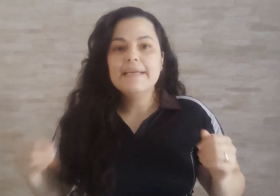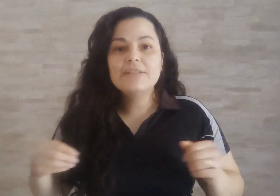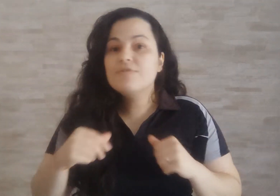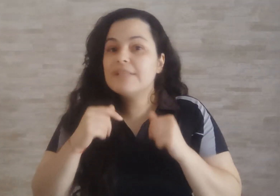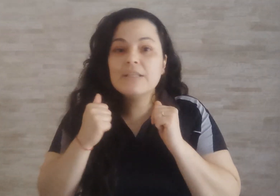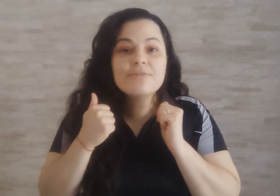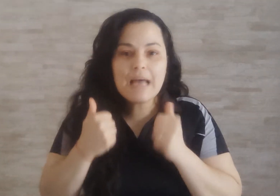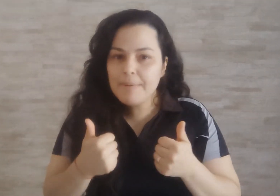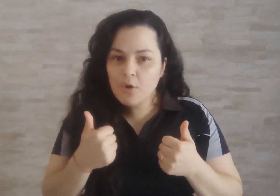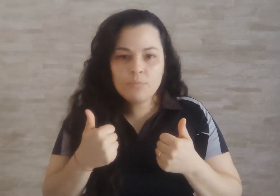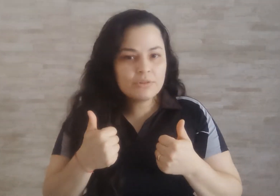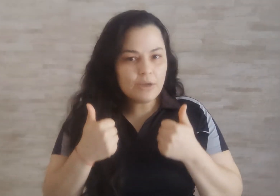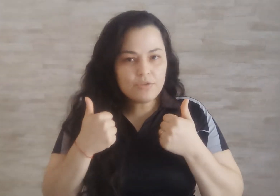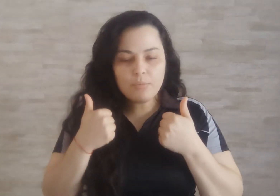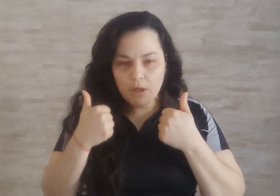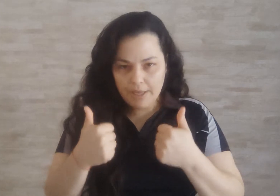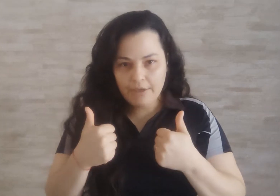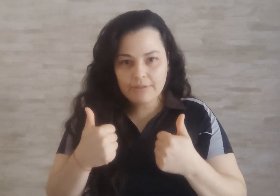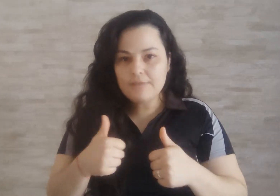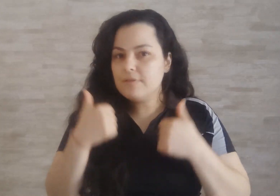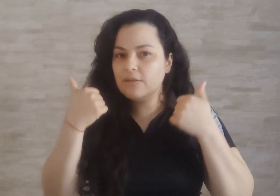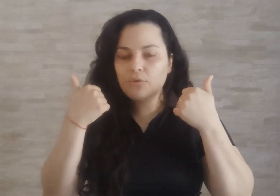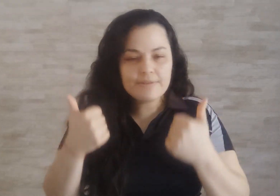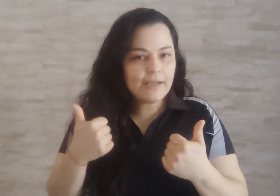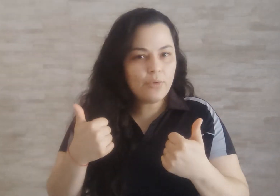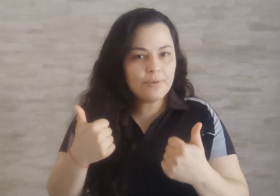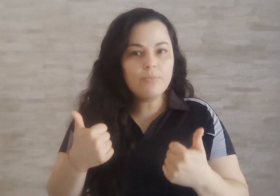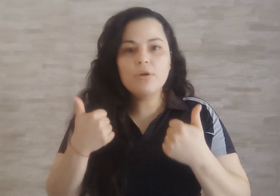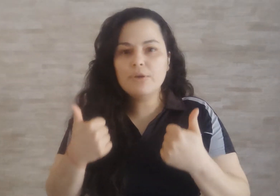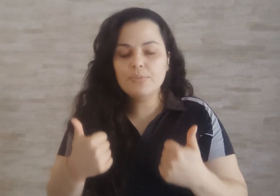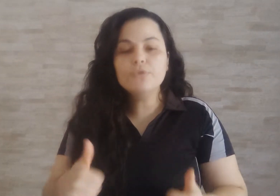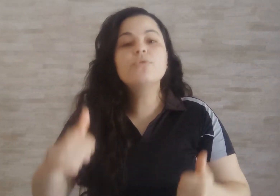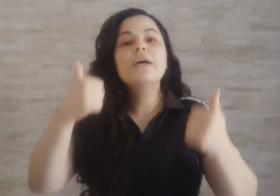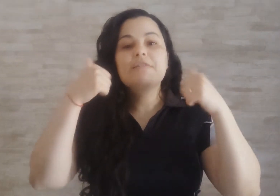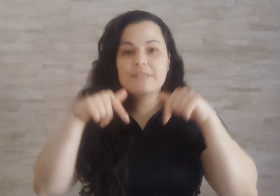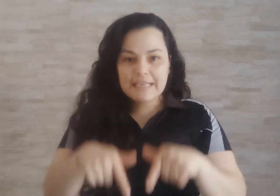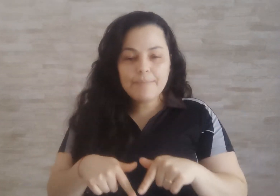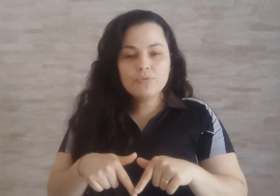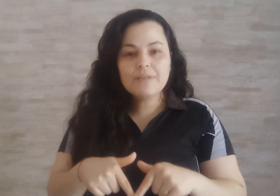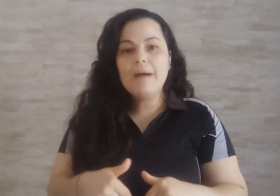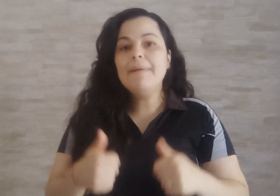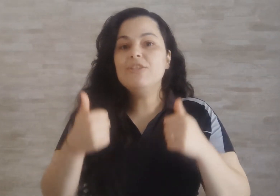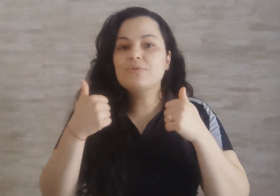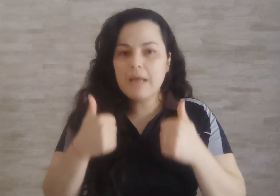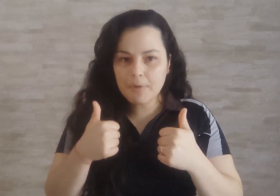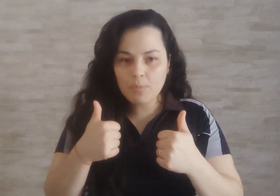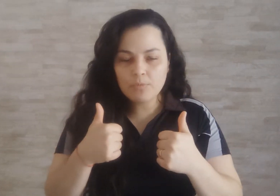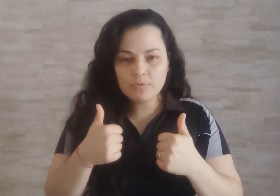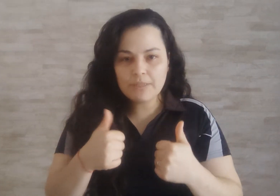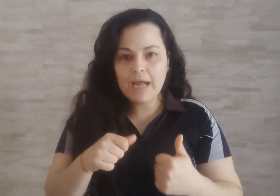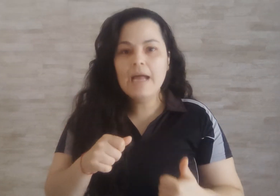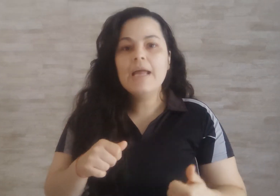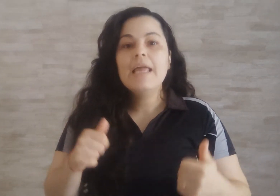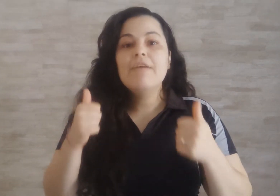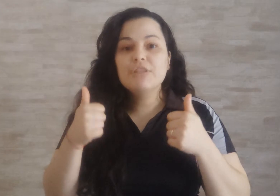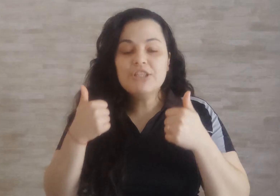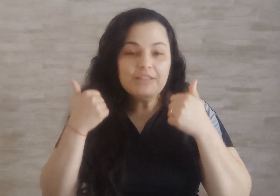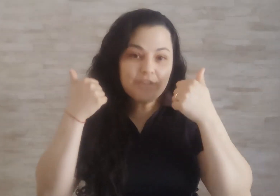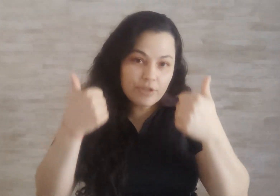Então se você não sabe como montar o seu bloquinho, tá? Se você não consegue comprar o bloquinho pronto, você quer montar, mas não sabe como montar, eu vou deixar no canal